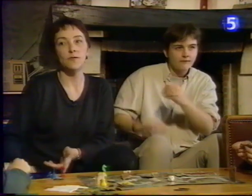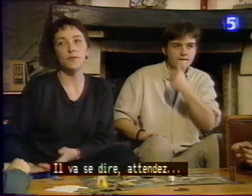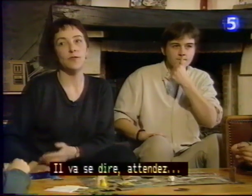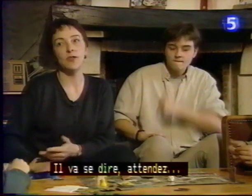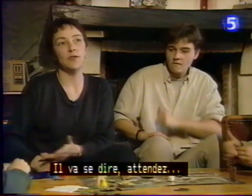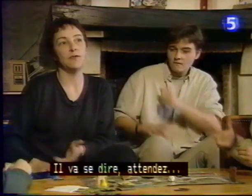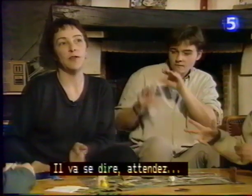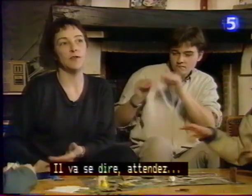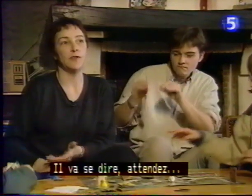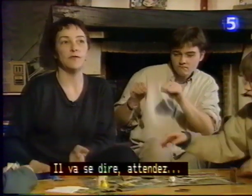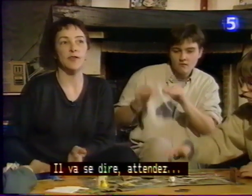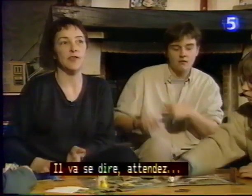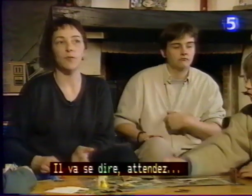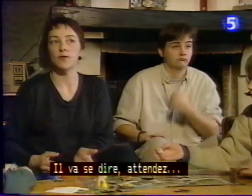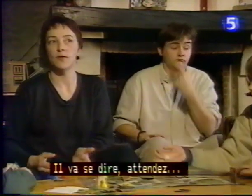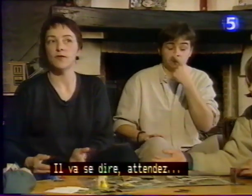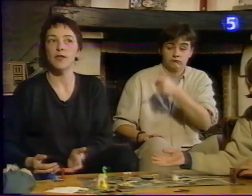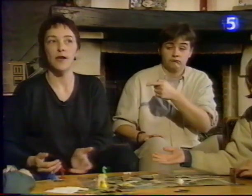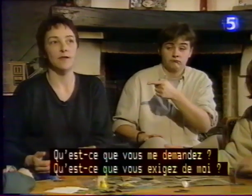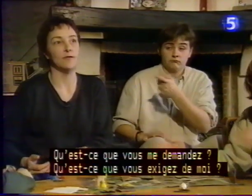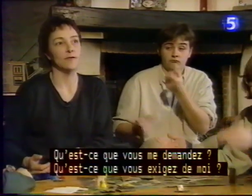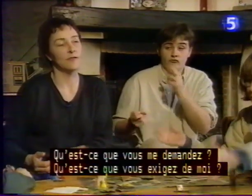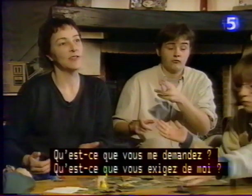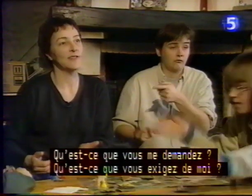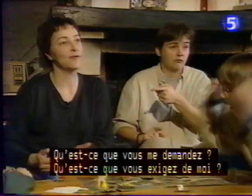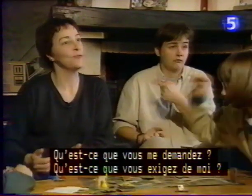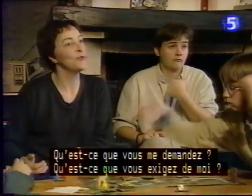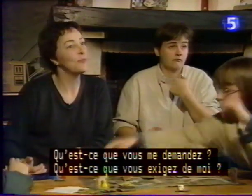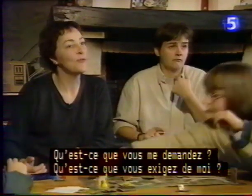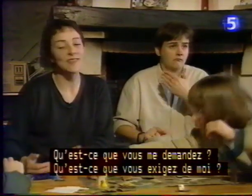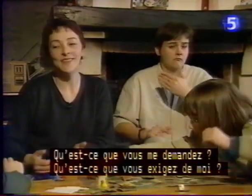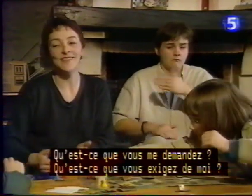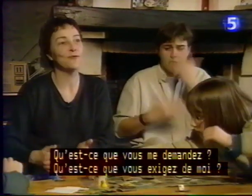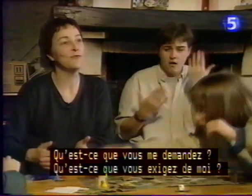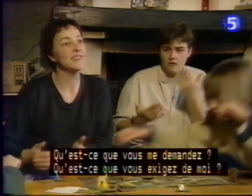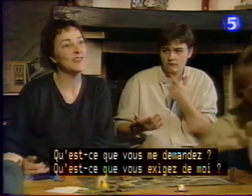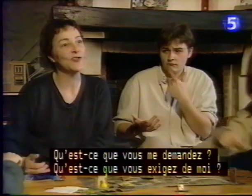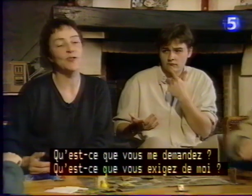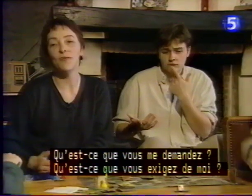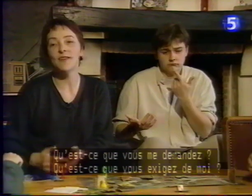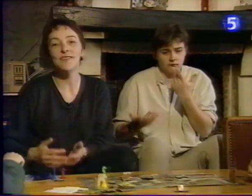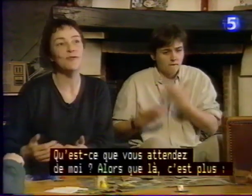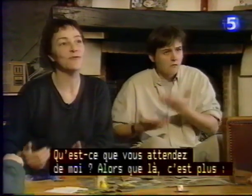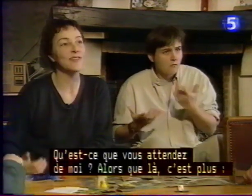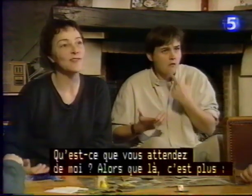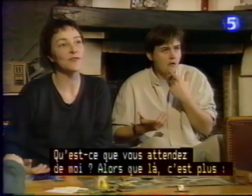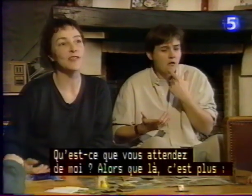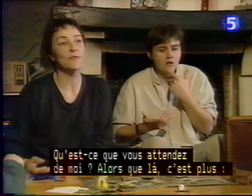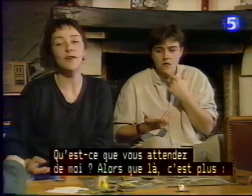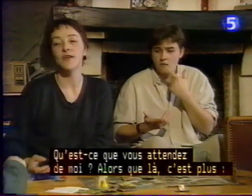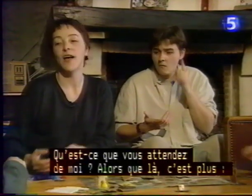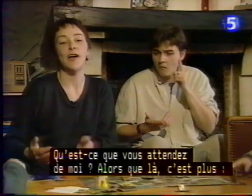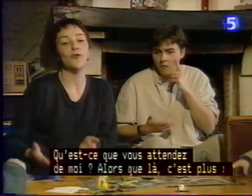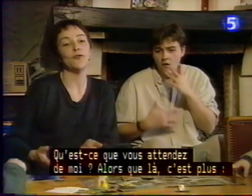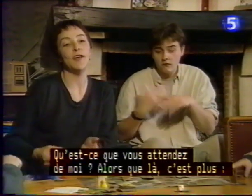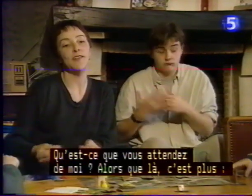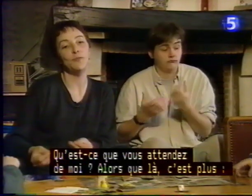il va se dire, « Bon, attendez, qu'est-ce que vous me demandez ? Qu'est-ce que vous exigez de moi ? Qu'est-ce que vous attendez de moi ? » Alors que là,'est plus,